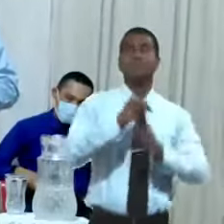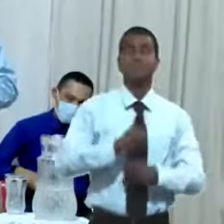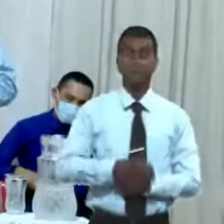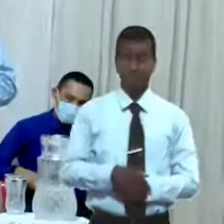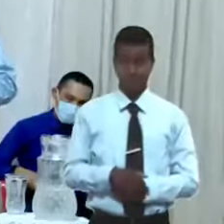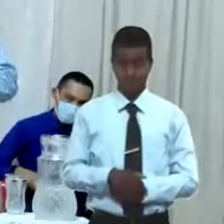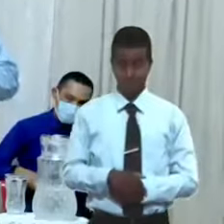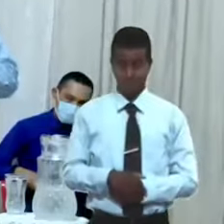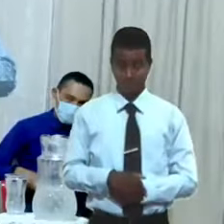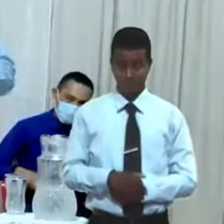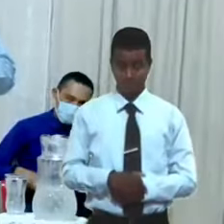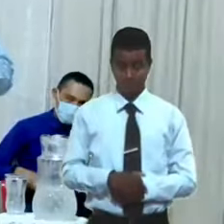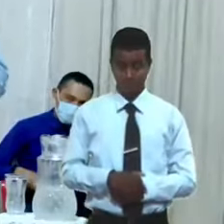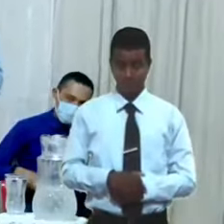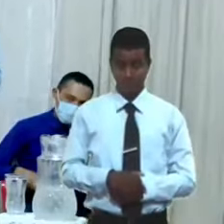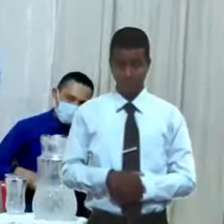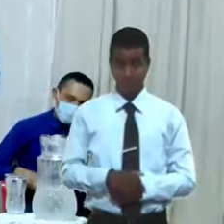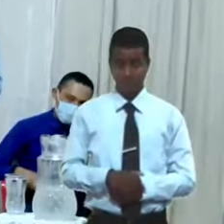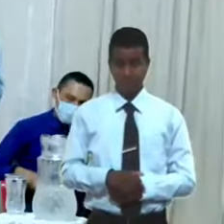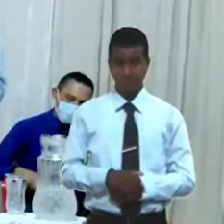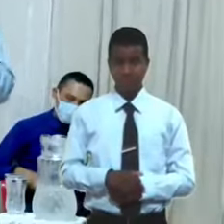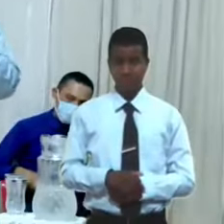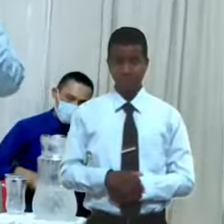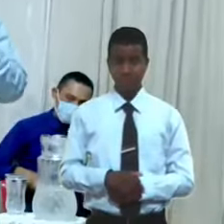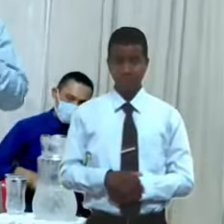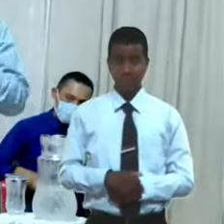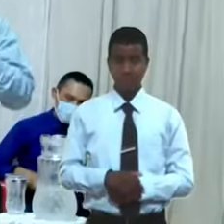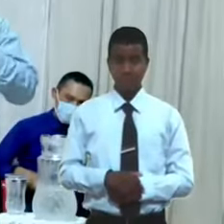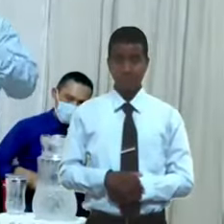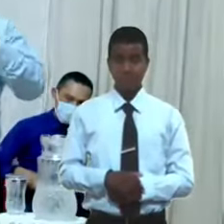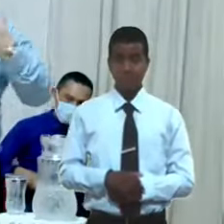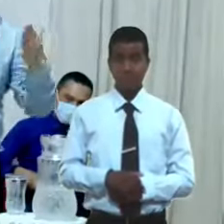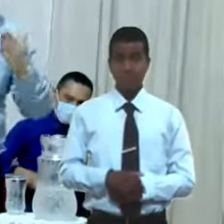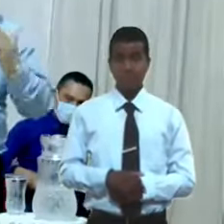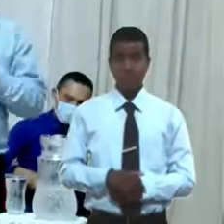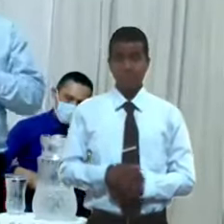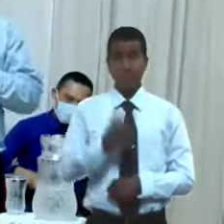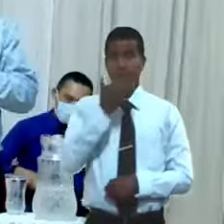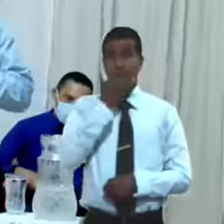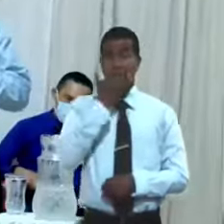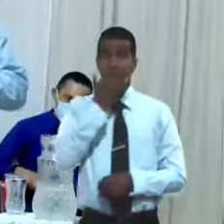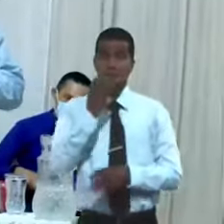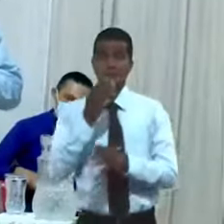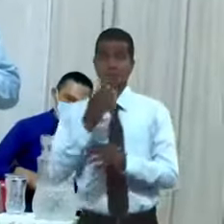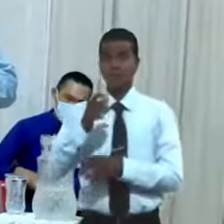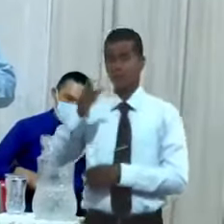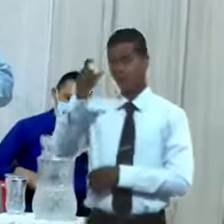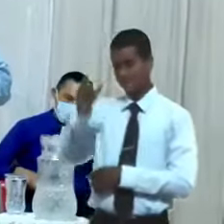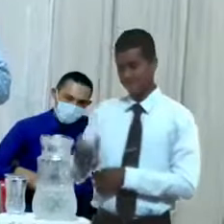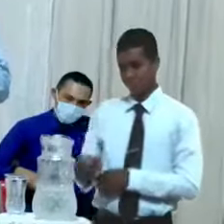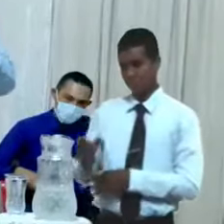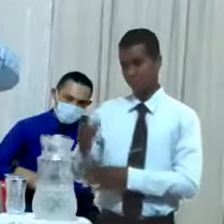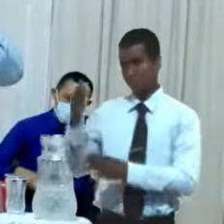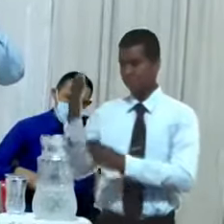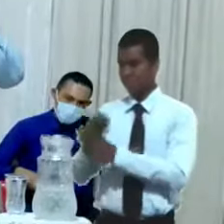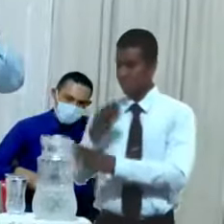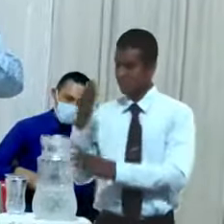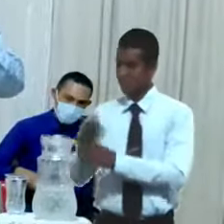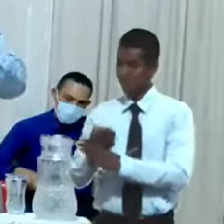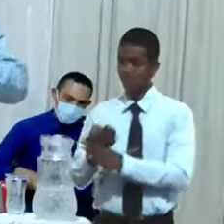porque el serio problema del ser humano es la